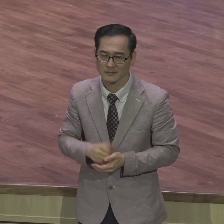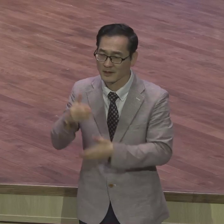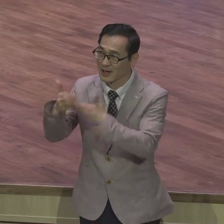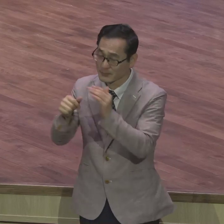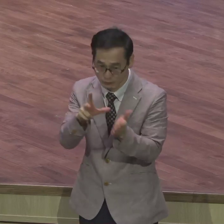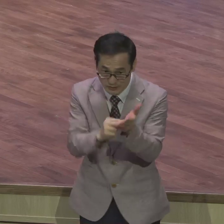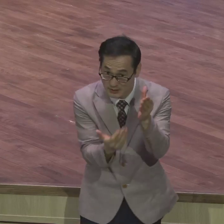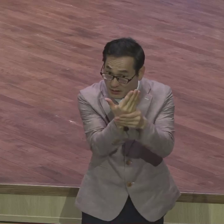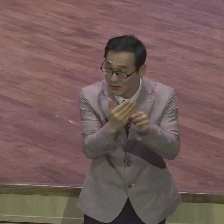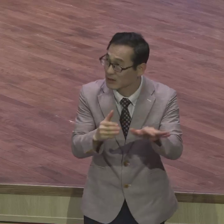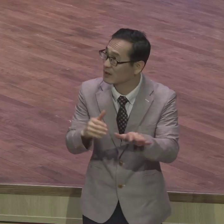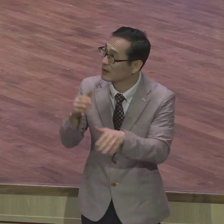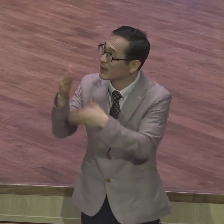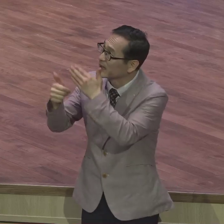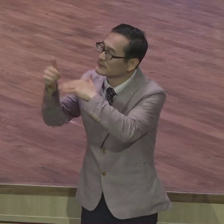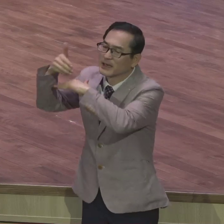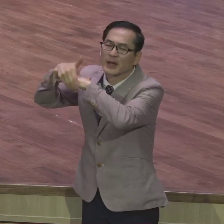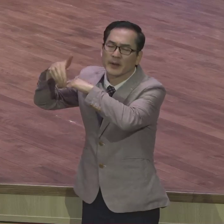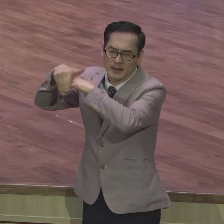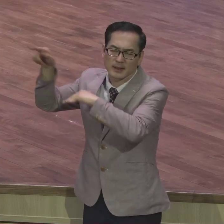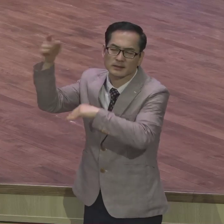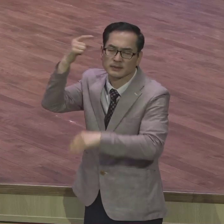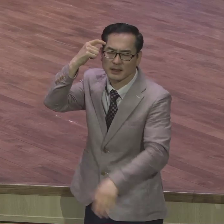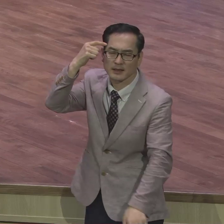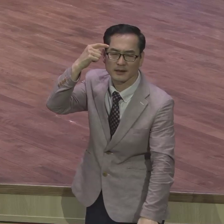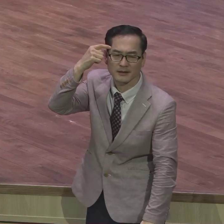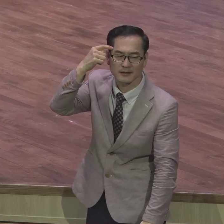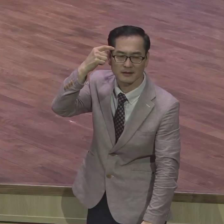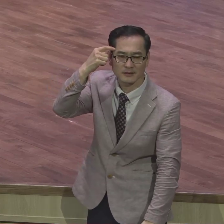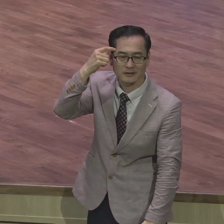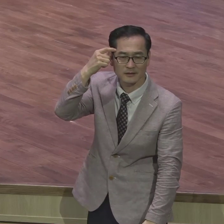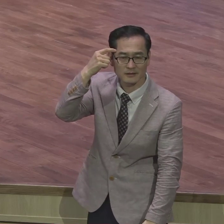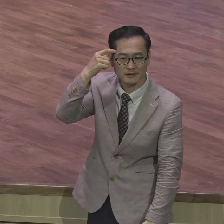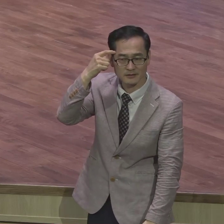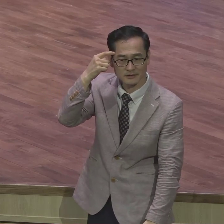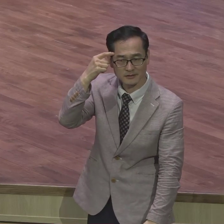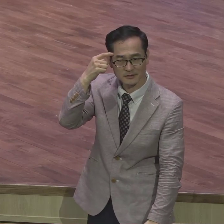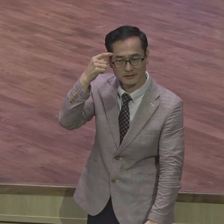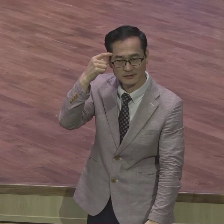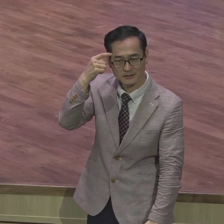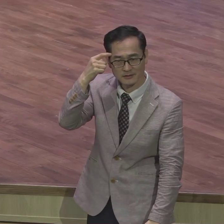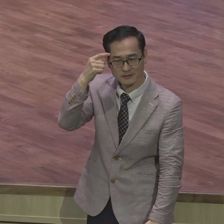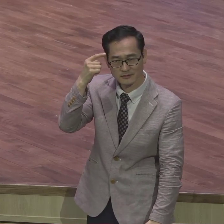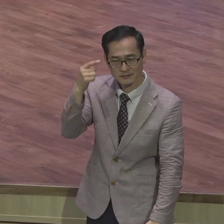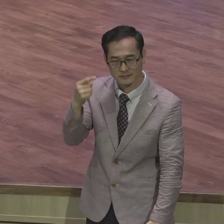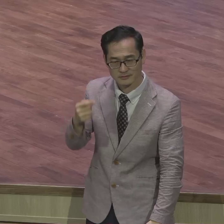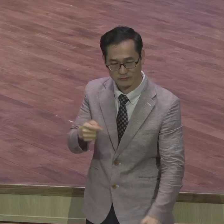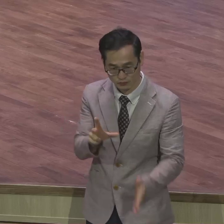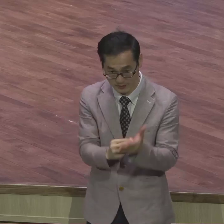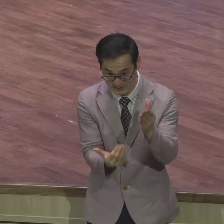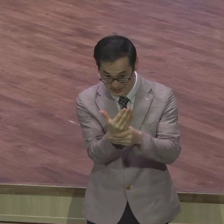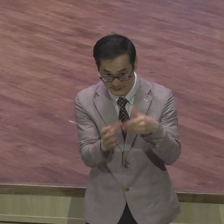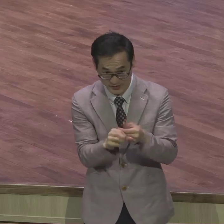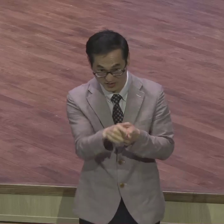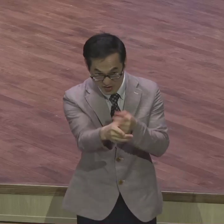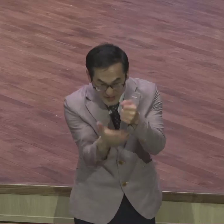문제, 사건이 생기면 어디서 출발해야 되느냐 너, 아니에요 하나님께서 그렇게 시작해야 돼요